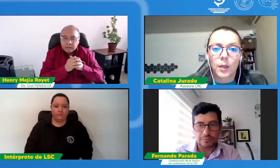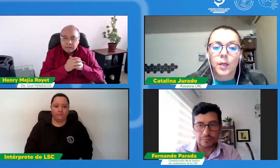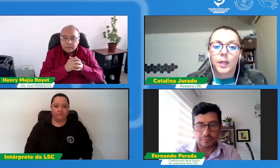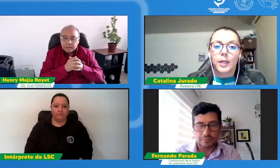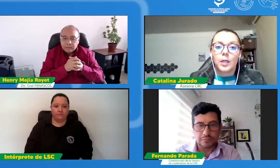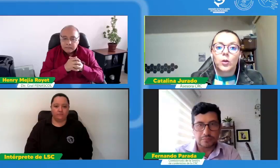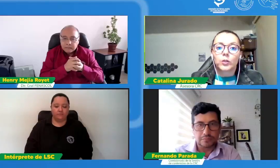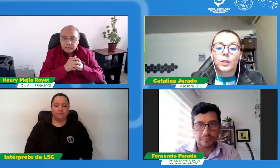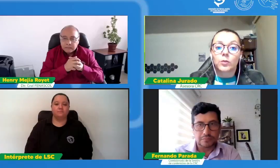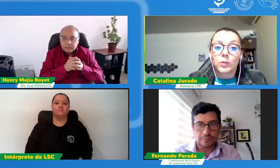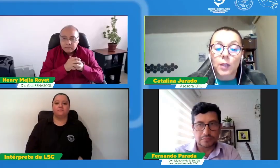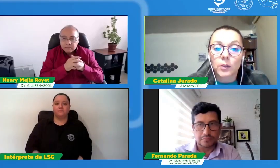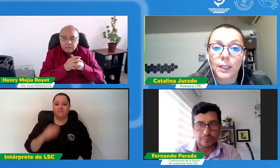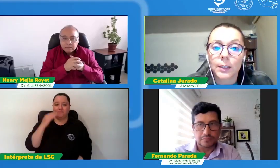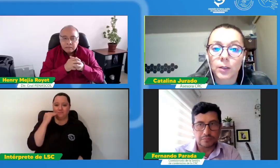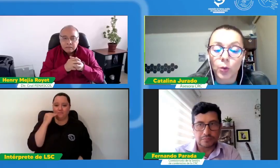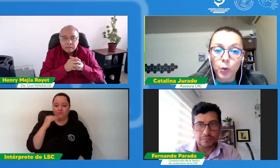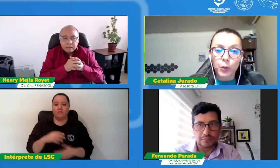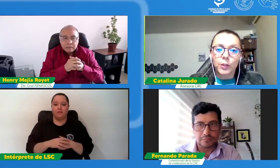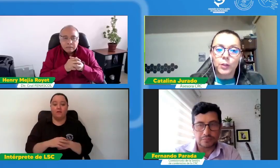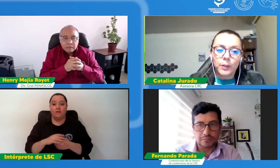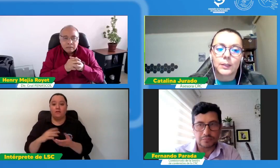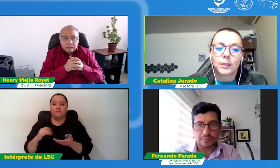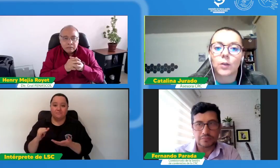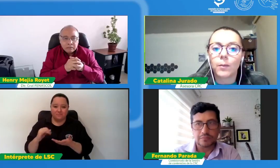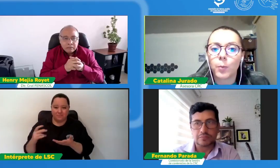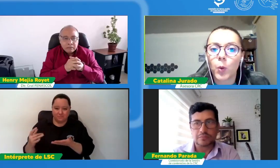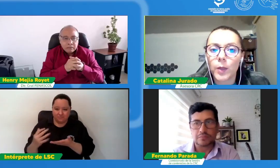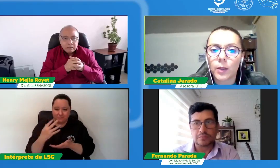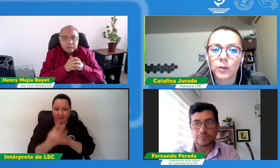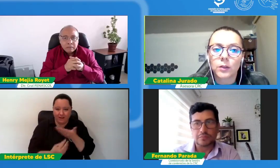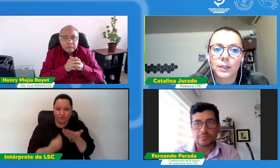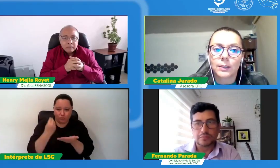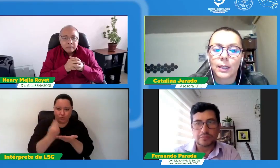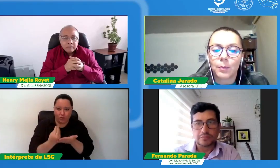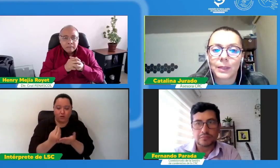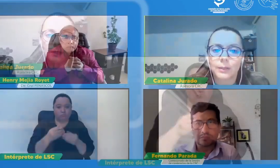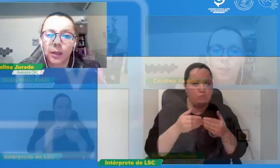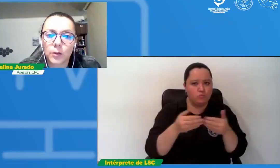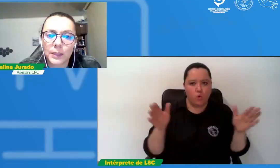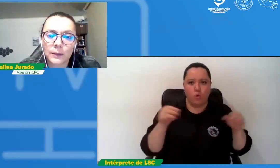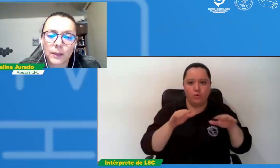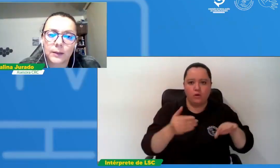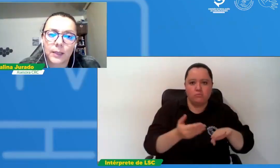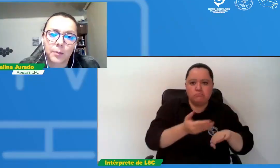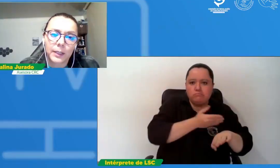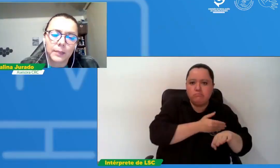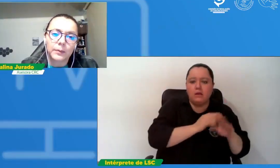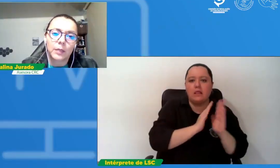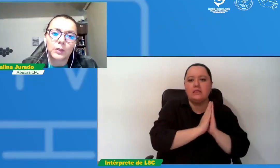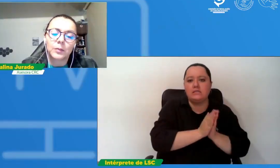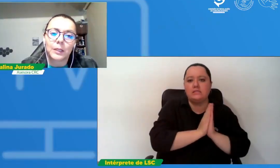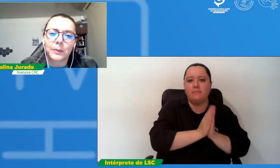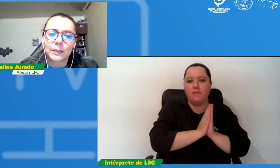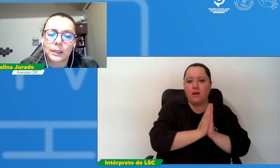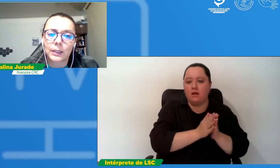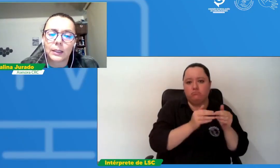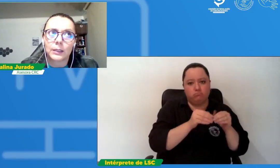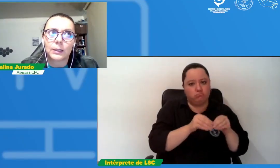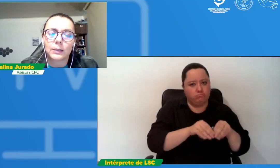los los resultados del estudio son públicos desde el pasado mes de diciembre aproximadamente hacia